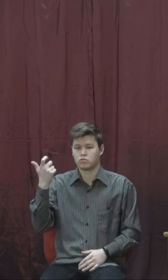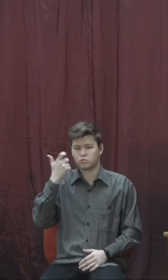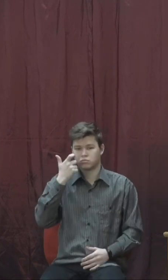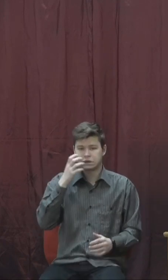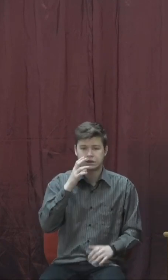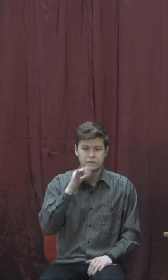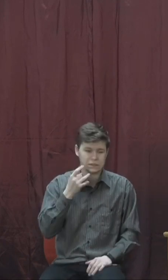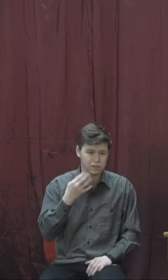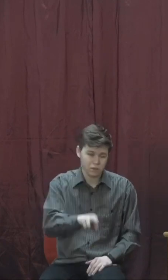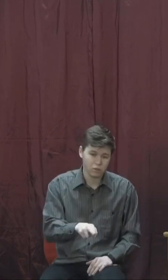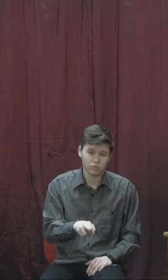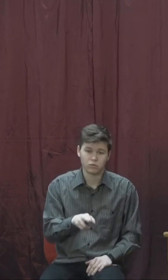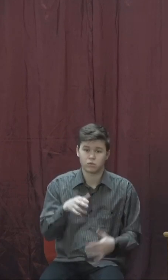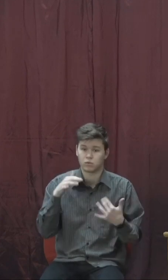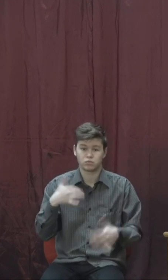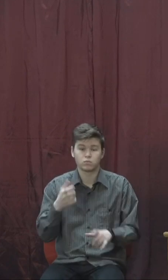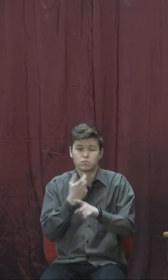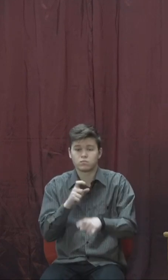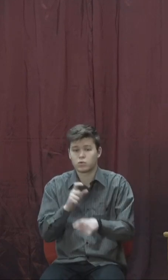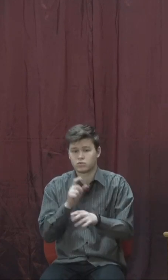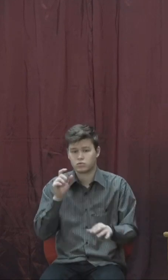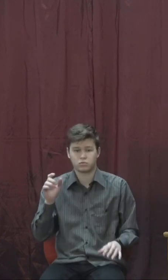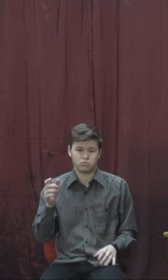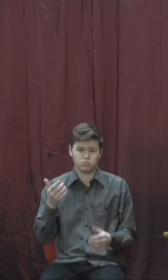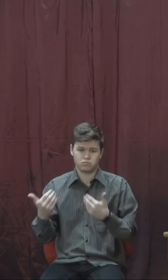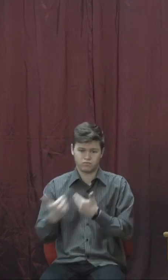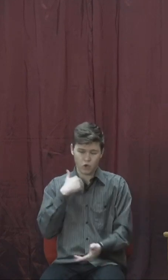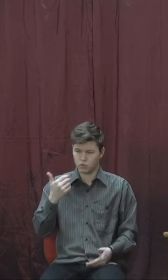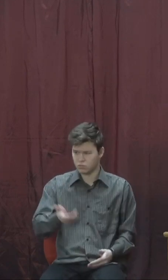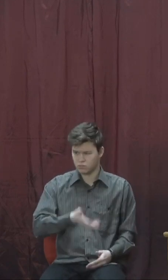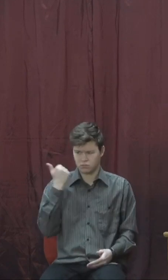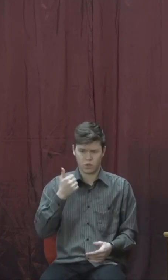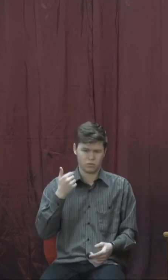сирійські орди вже більш не входили до Ізраїлівого краю.